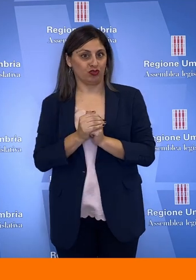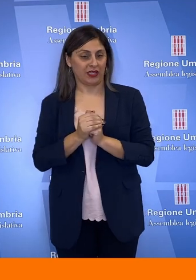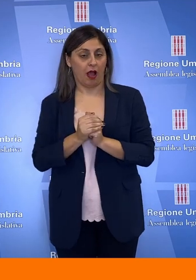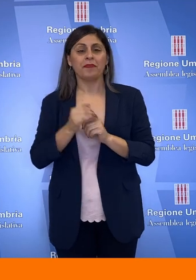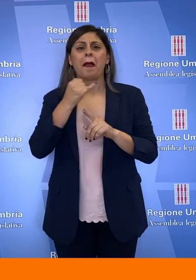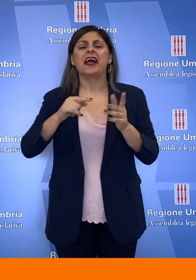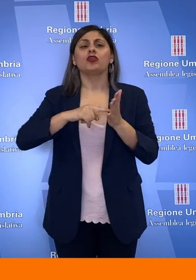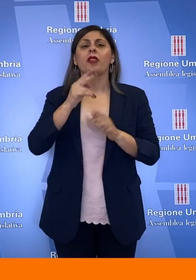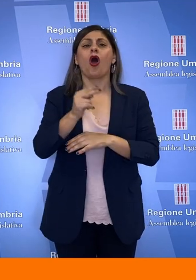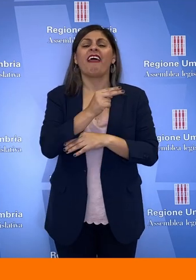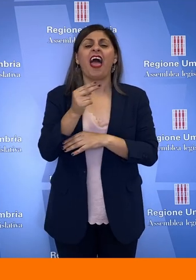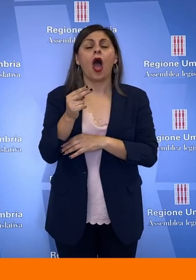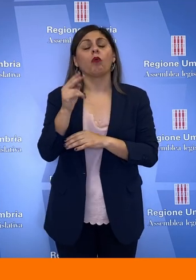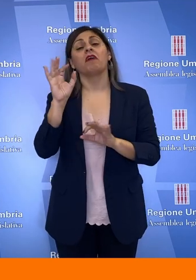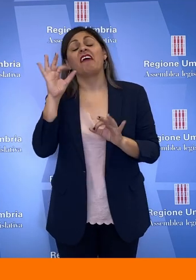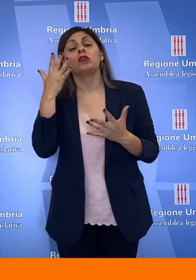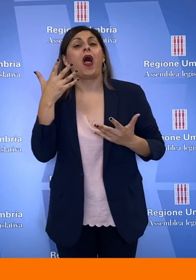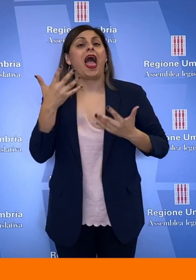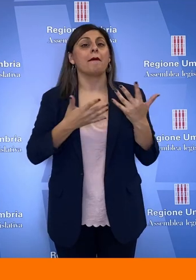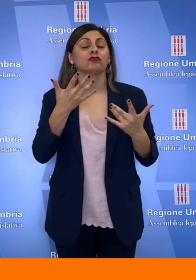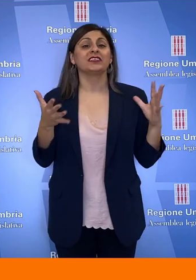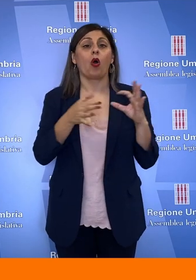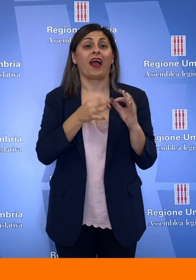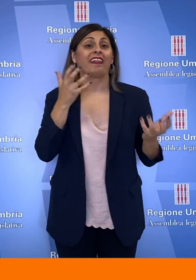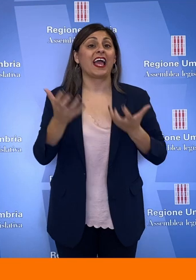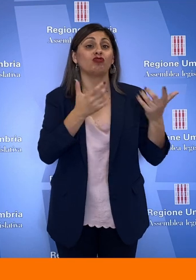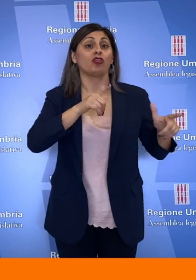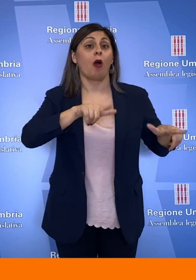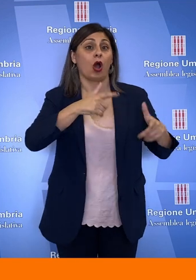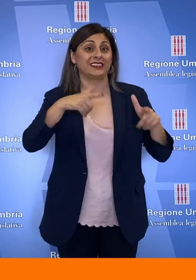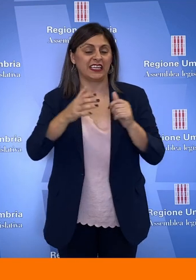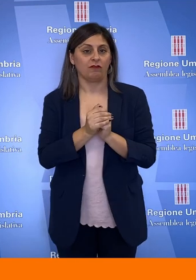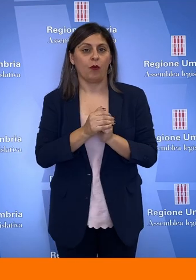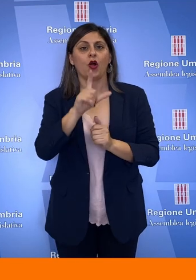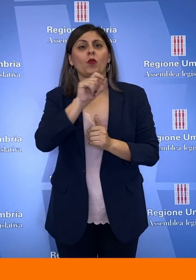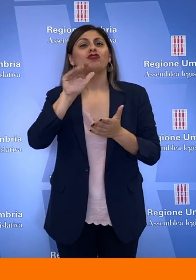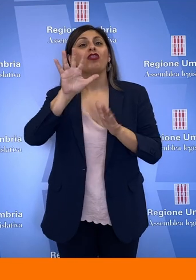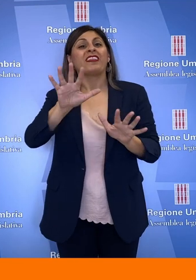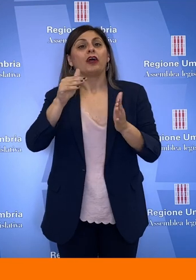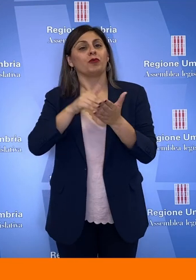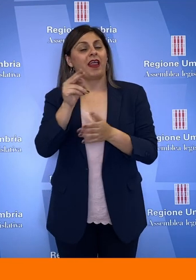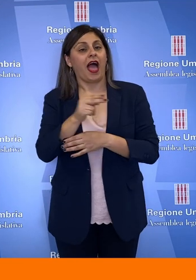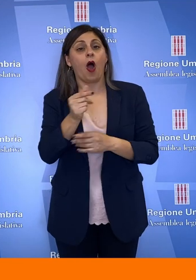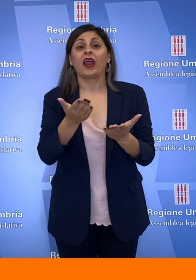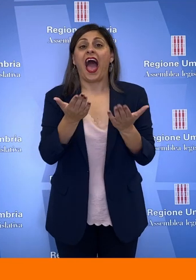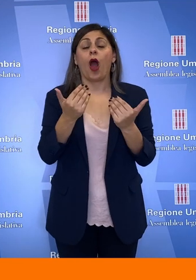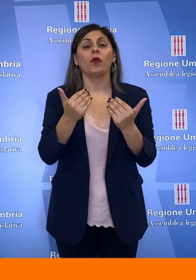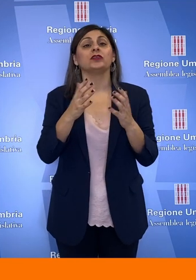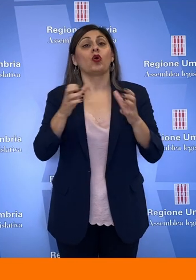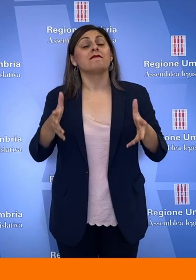milione di euro per l'eventuale emergenza legata agli incendi boschivi, 210 mila euro per l'acquisto di un immobile a Terni come